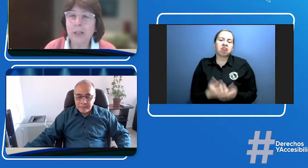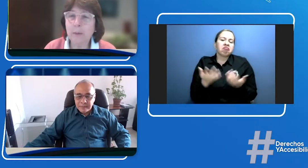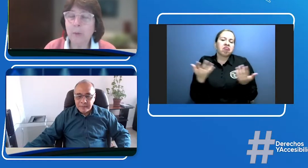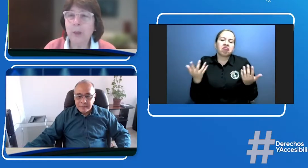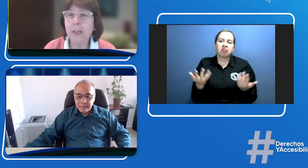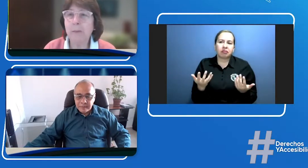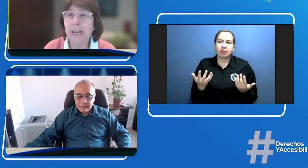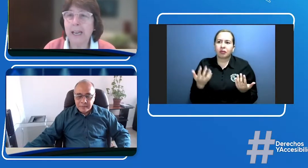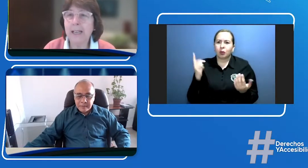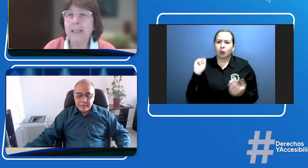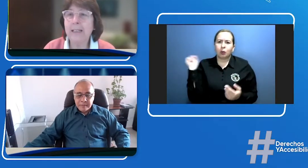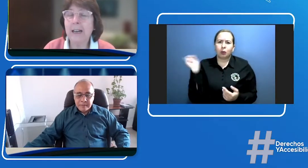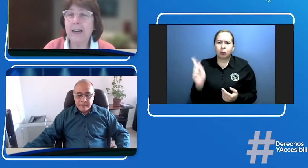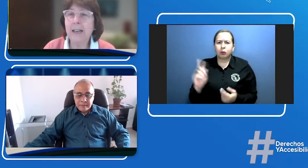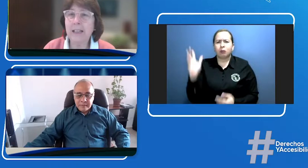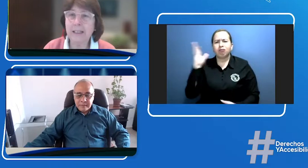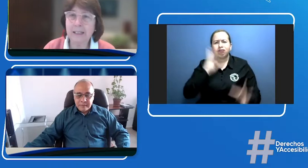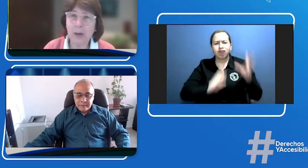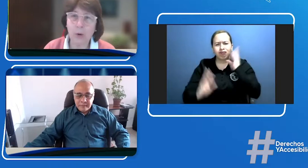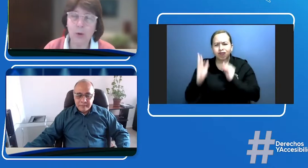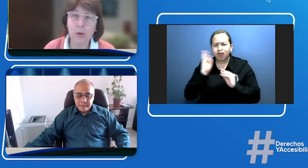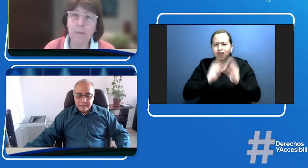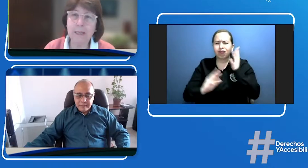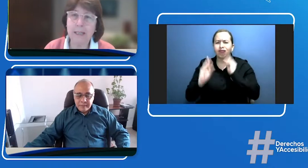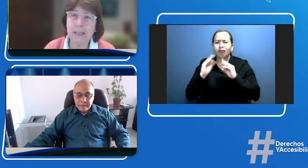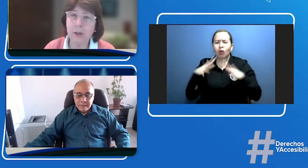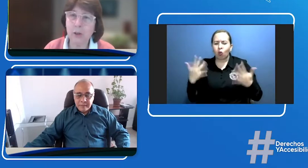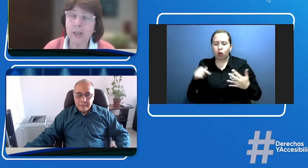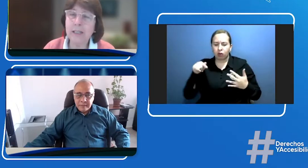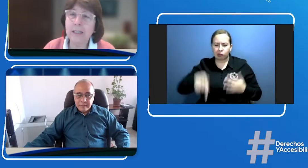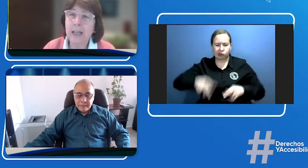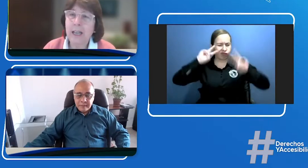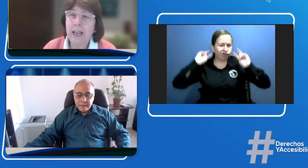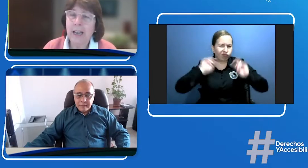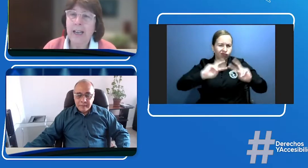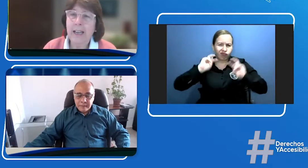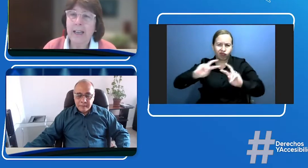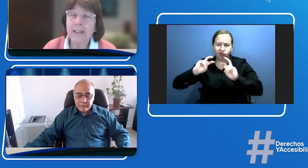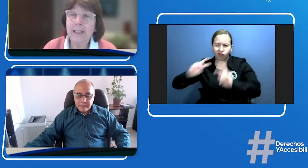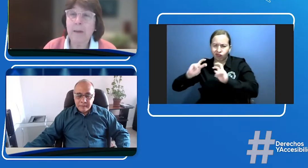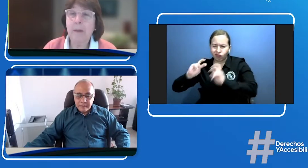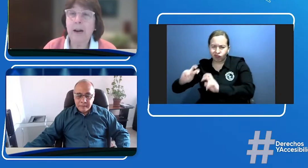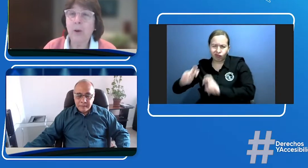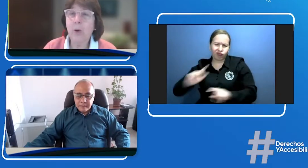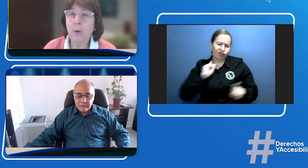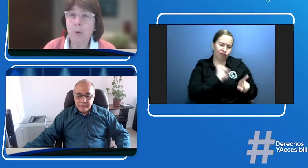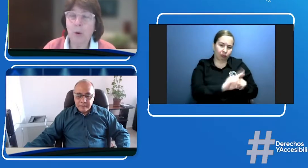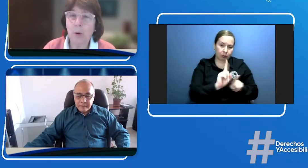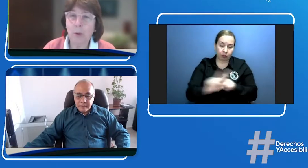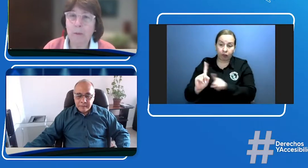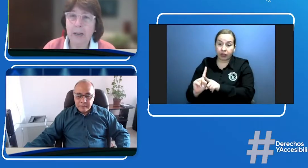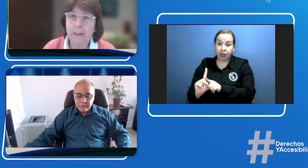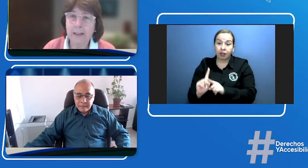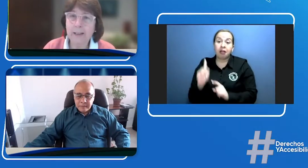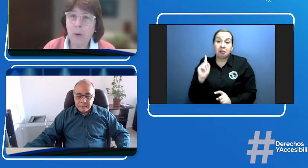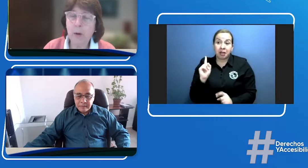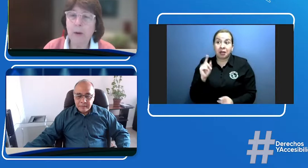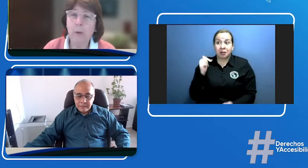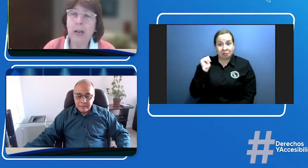tiempo de experiencia en desarrollo de investigaciones. Sin embargo, como lo manifiesta Juan Manuel,